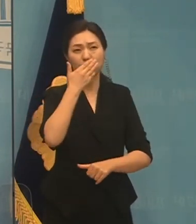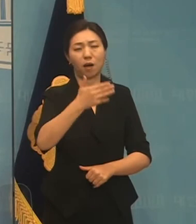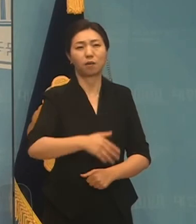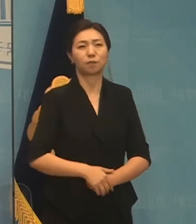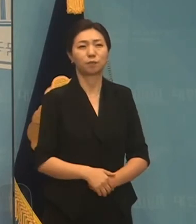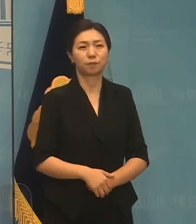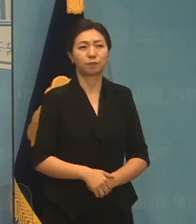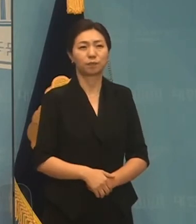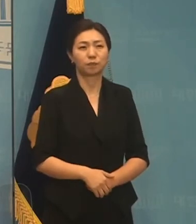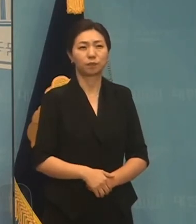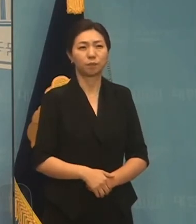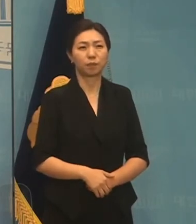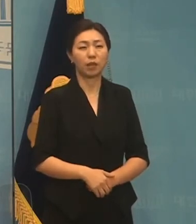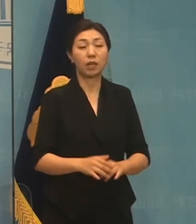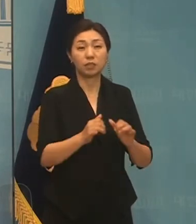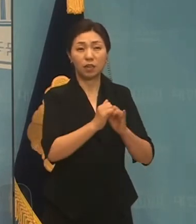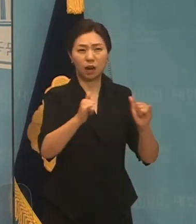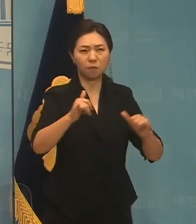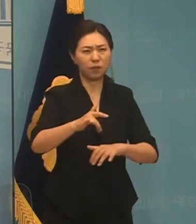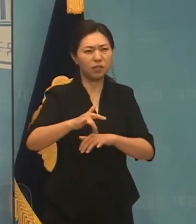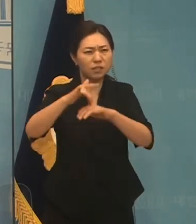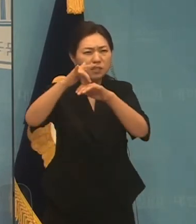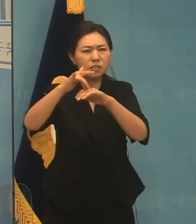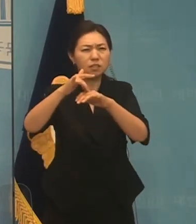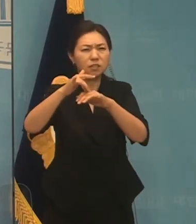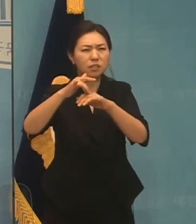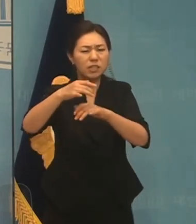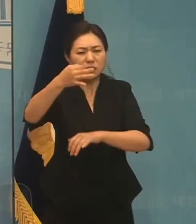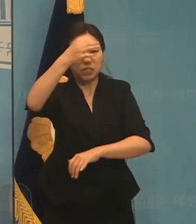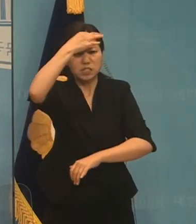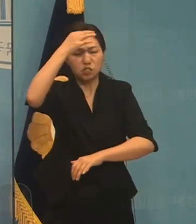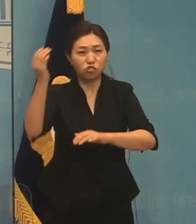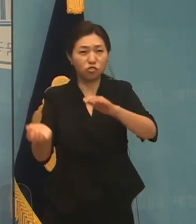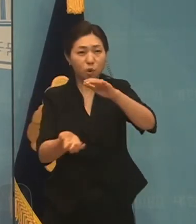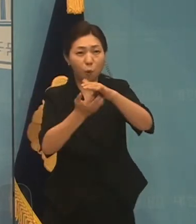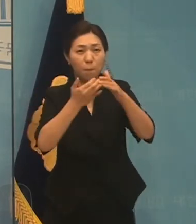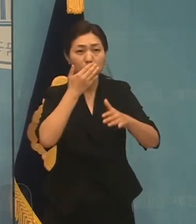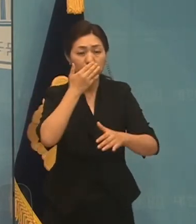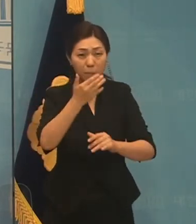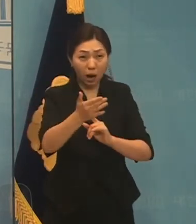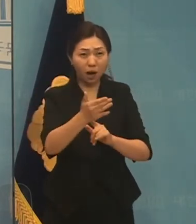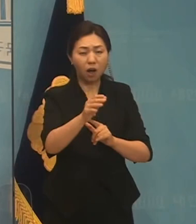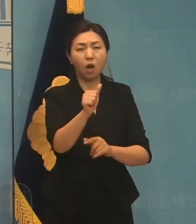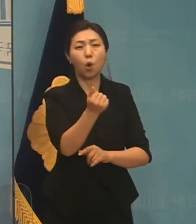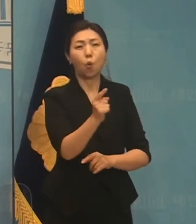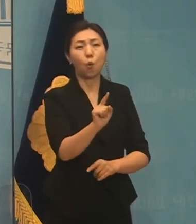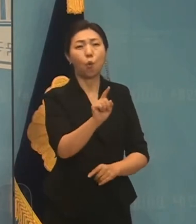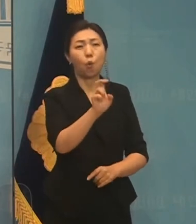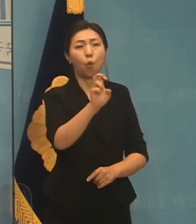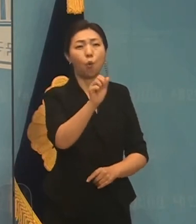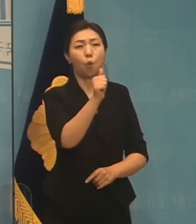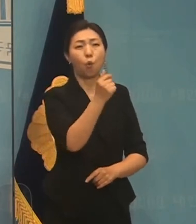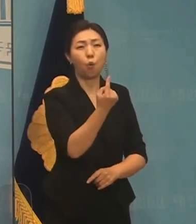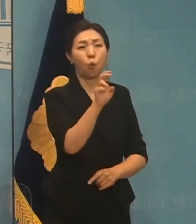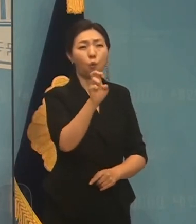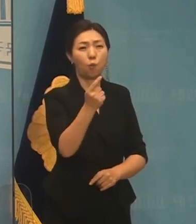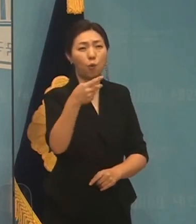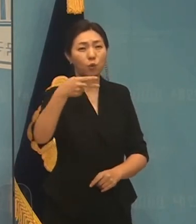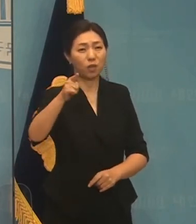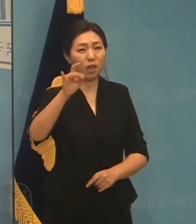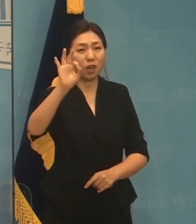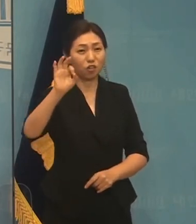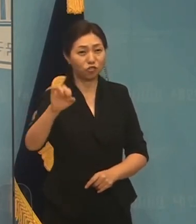신의 경제에 도달한다는 호모데우스의 시대가 열린다는 예측도 있습니다.